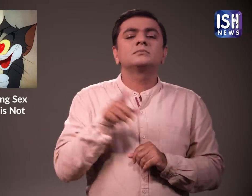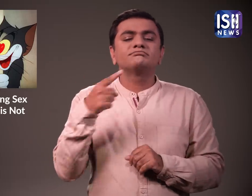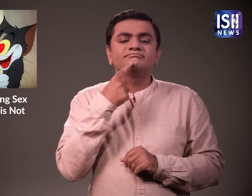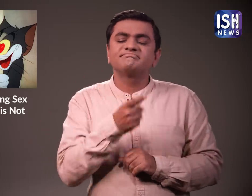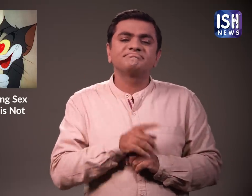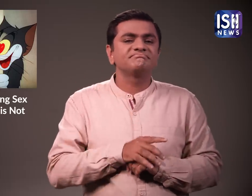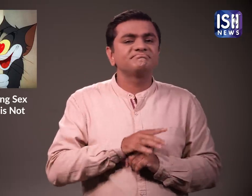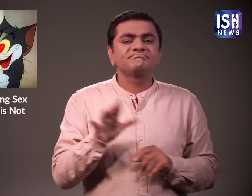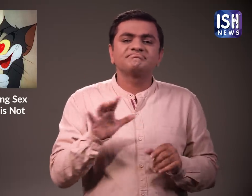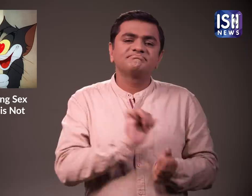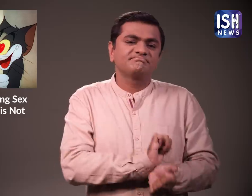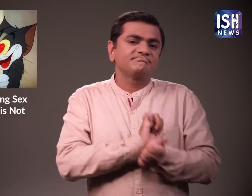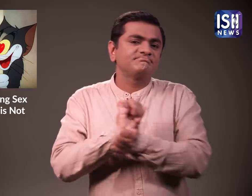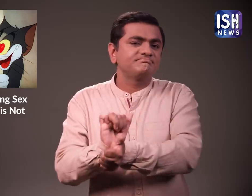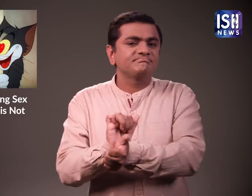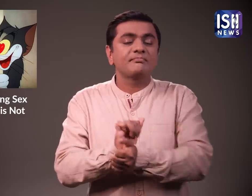दो आरोपों में दोशी ठहराया